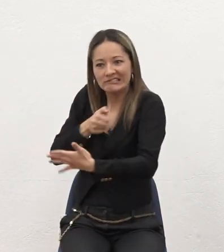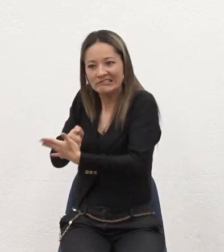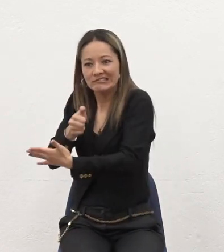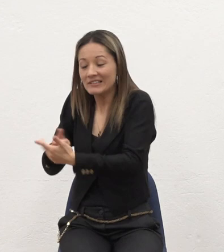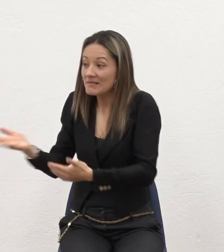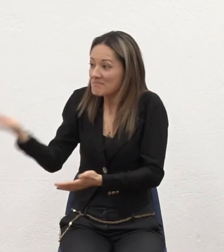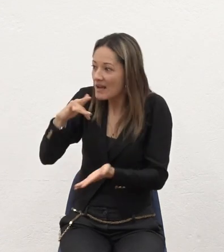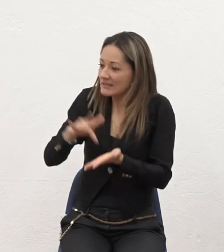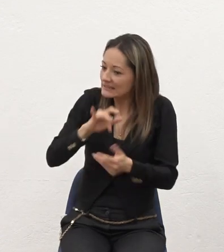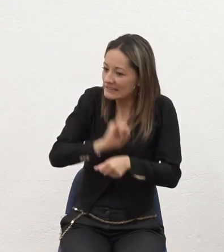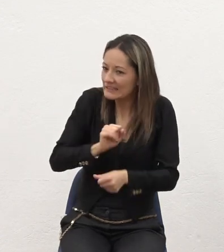iglesia